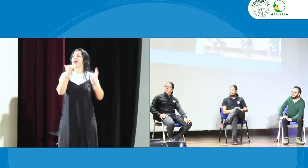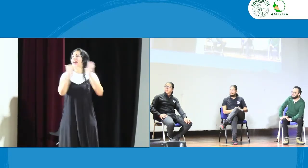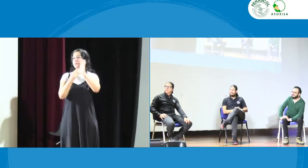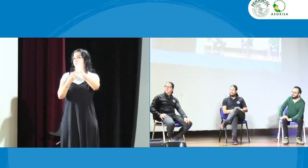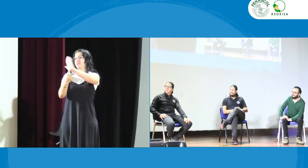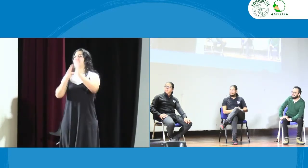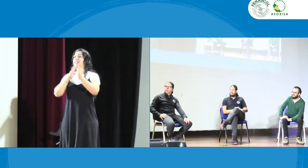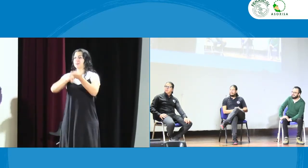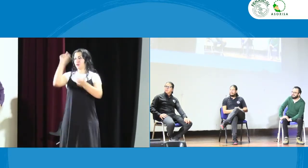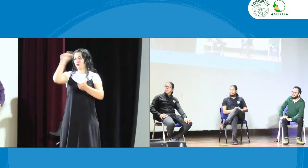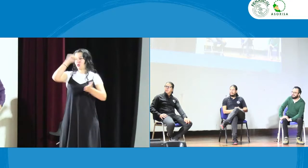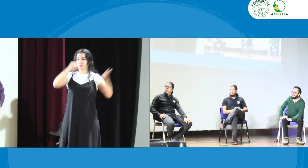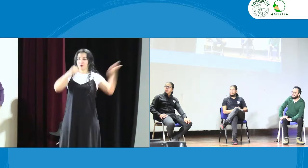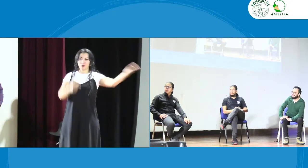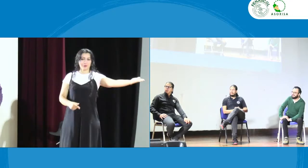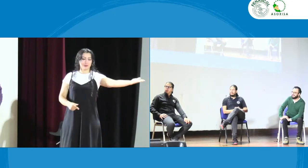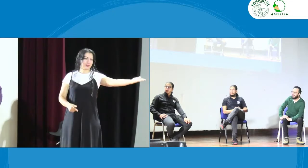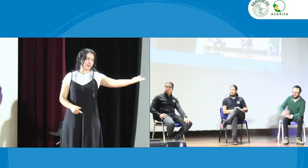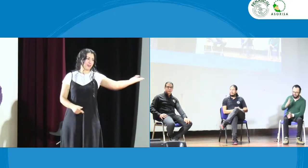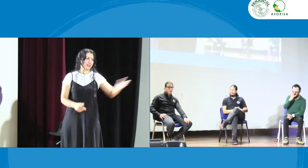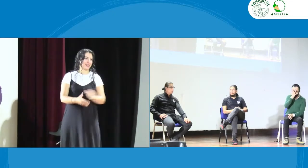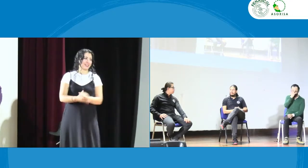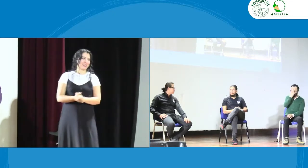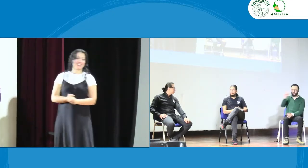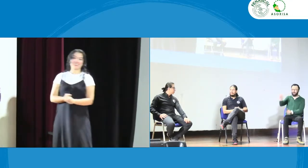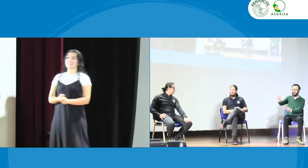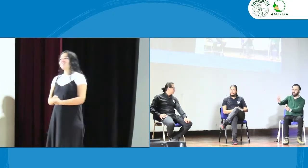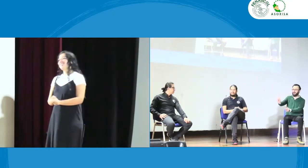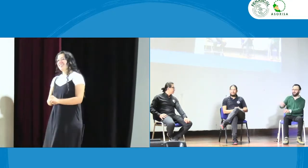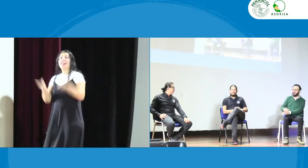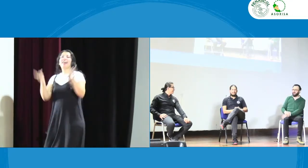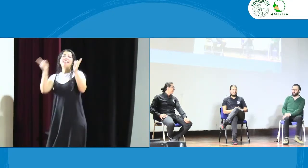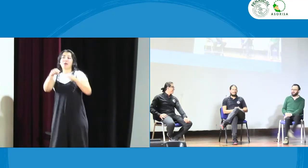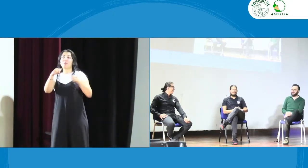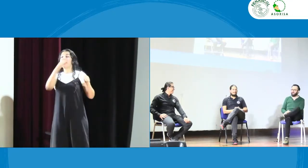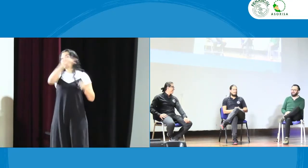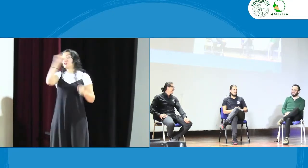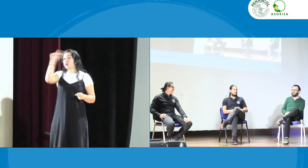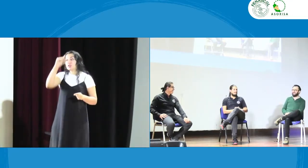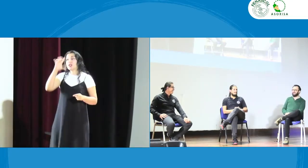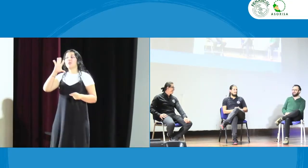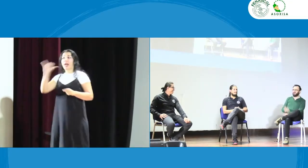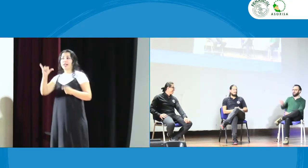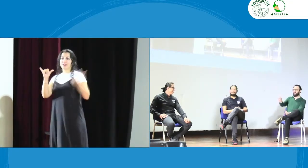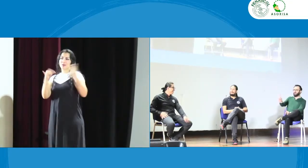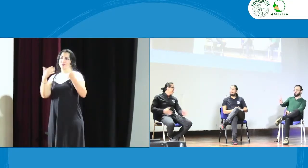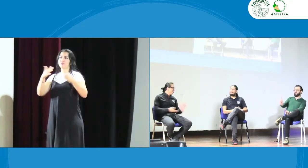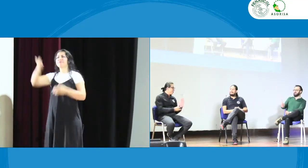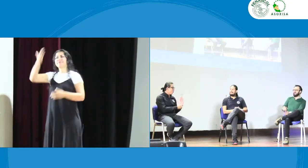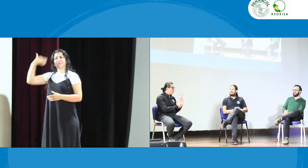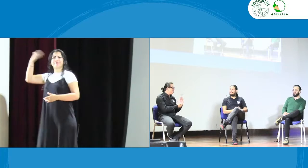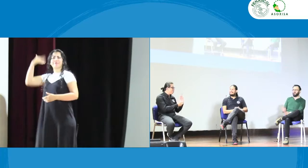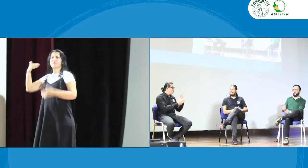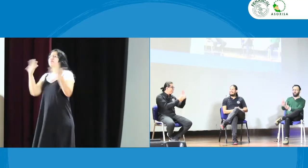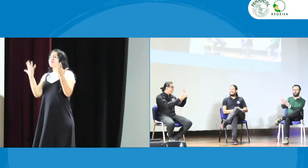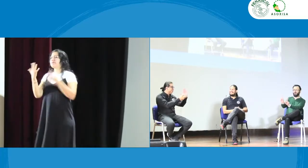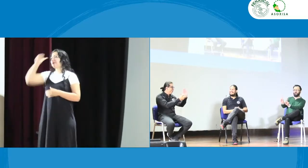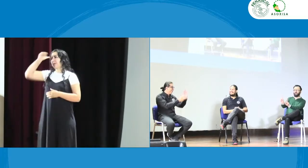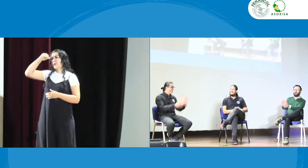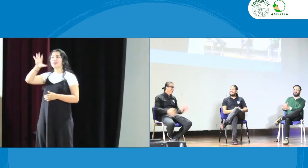panelistas realmente a John como intérprete quiero agradecerle con Franci